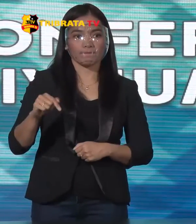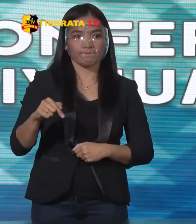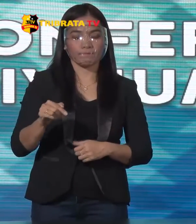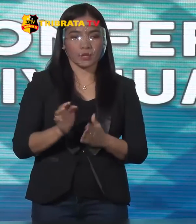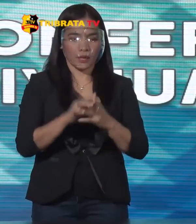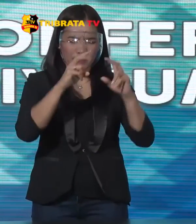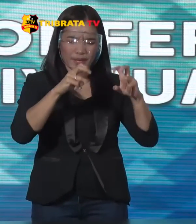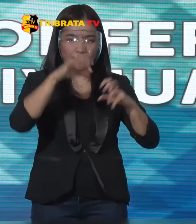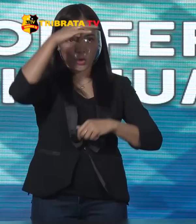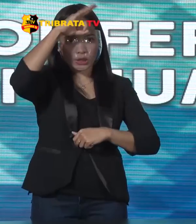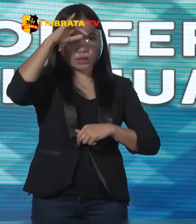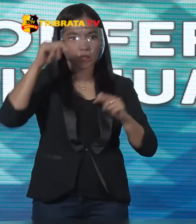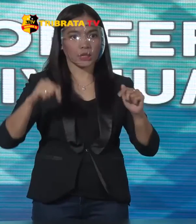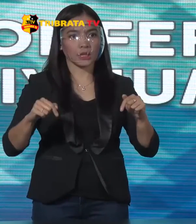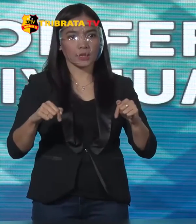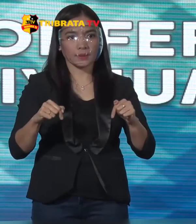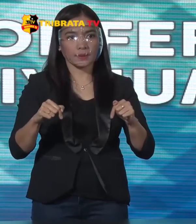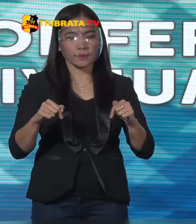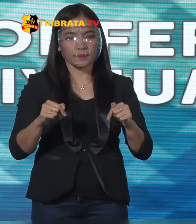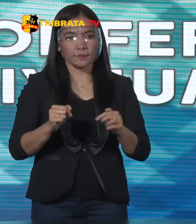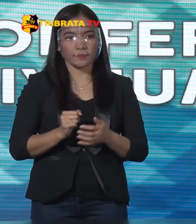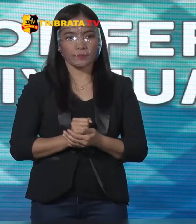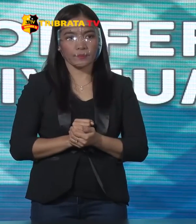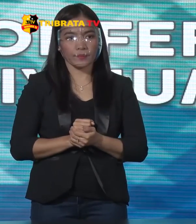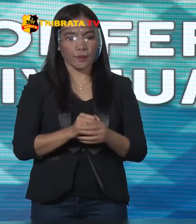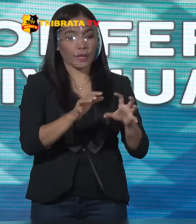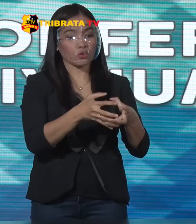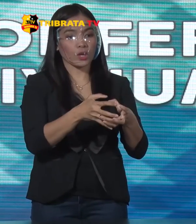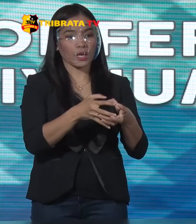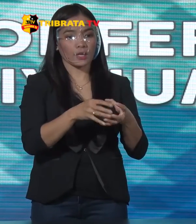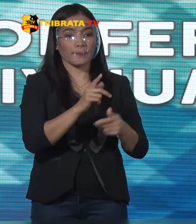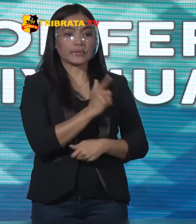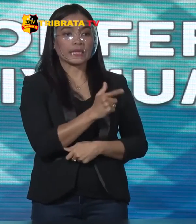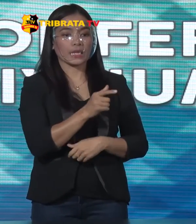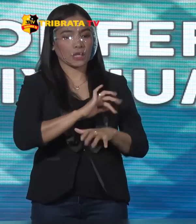Penelitian kepolisian Itu urgensinya Apa sih Pak Menaruh Apa namanya Pasukan bersenjata lengkap